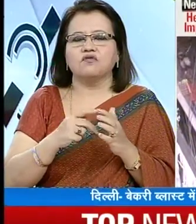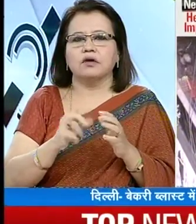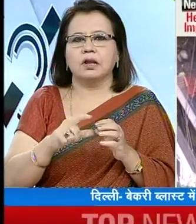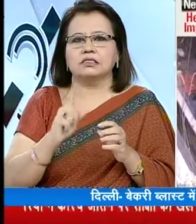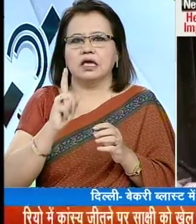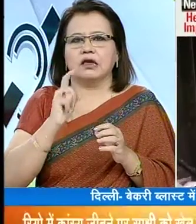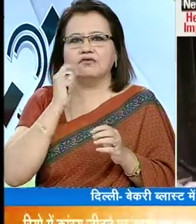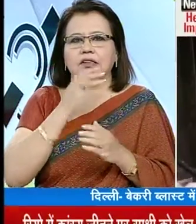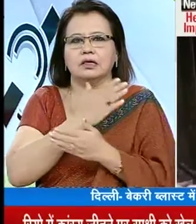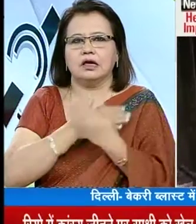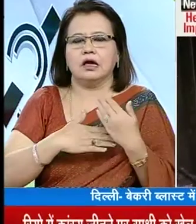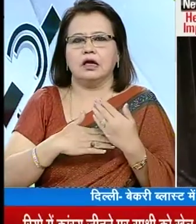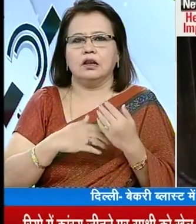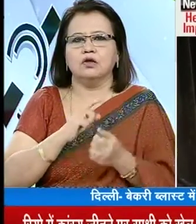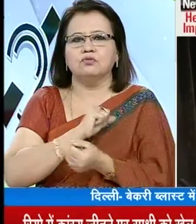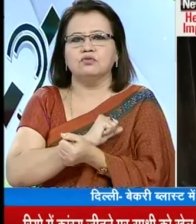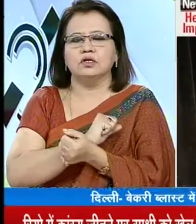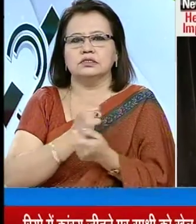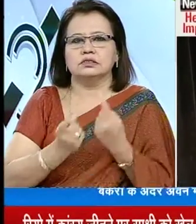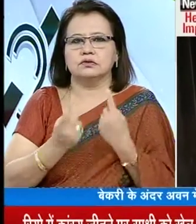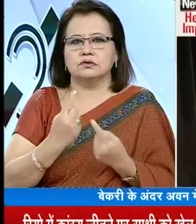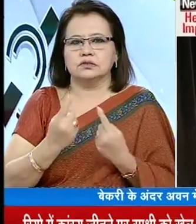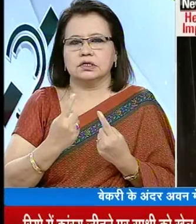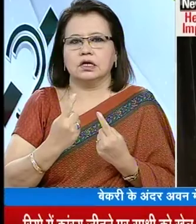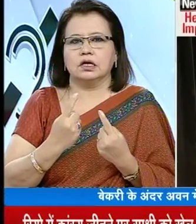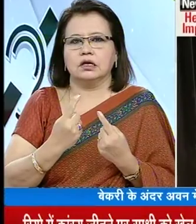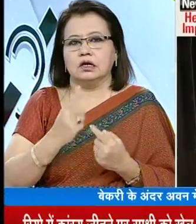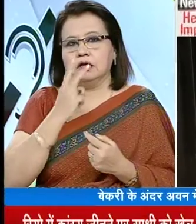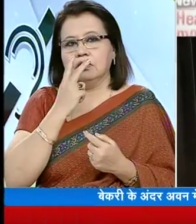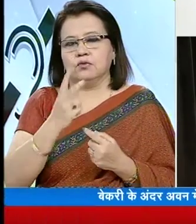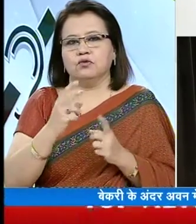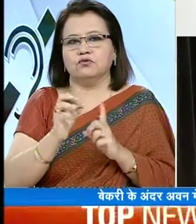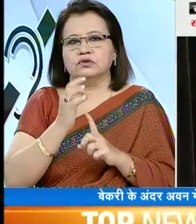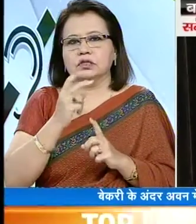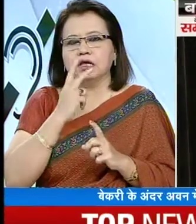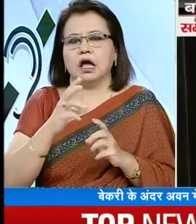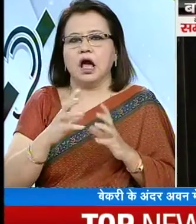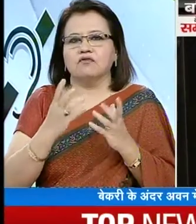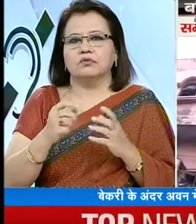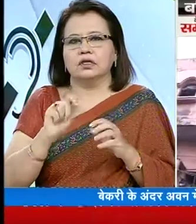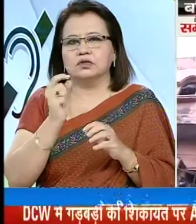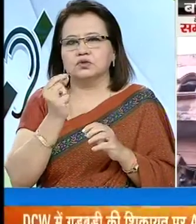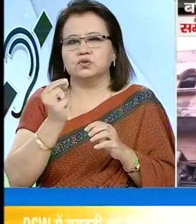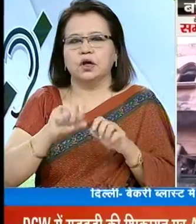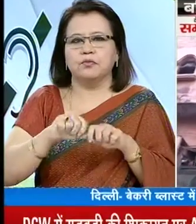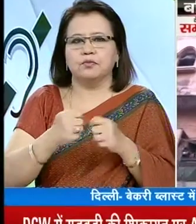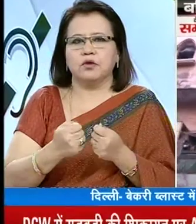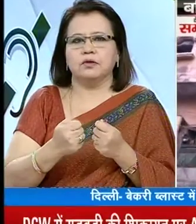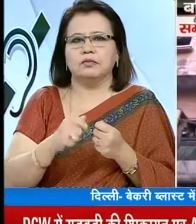व्यक्ती खायल हो गया पुलिस मामले की जाच कर रही है चश्मतीतों के मताबिक अवन में कोई फॉल्ट था जिससे ठीक